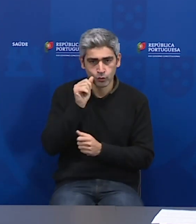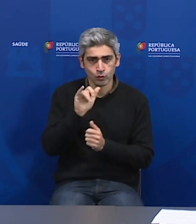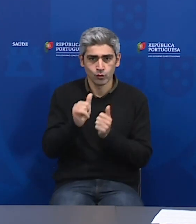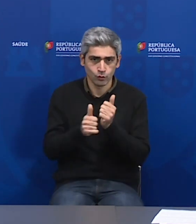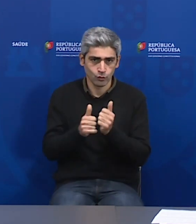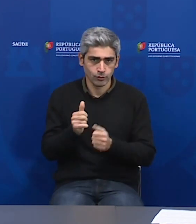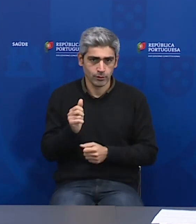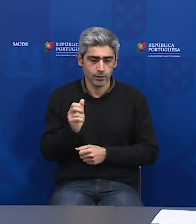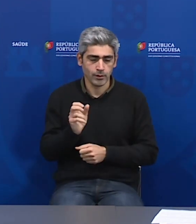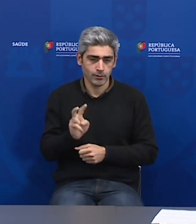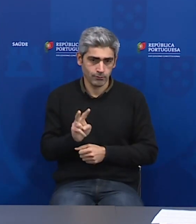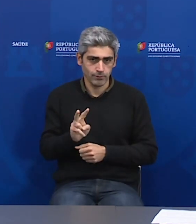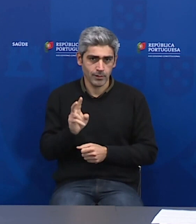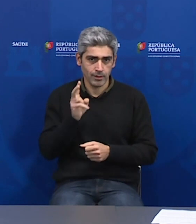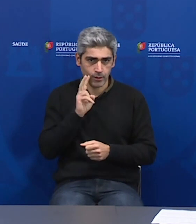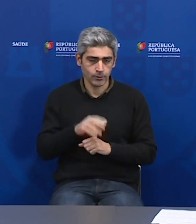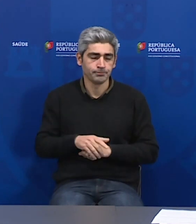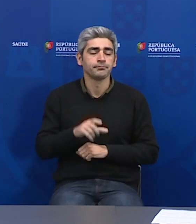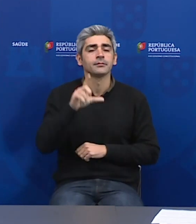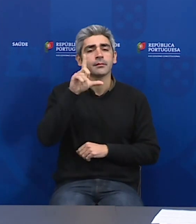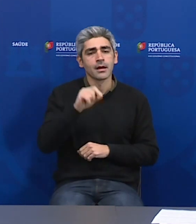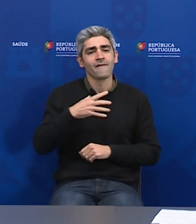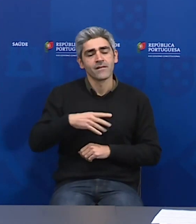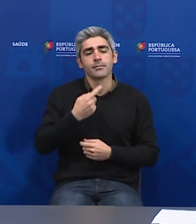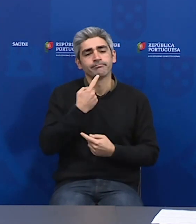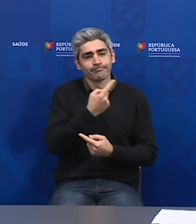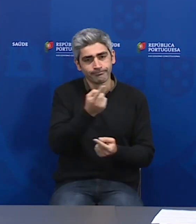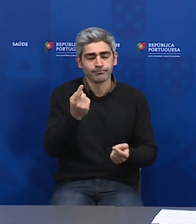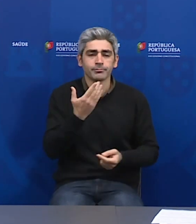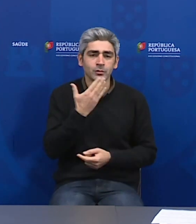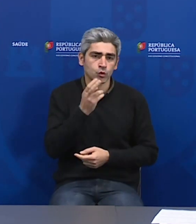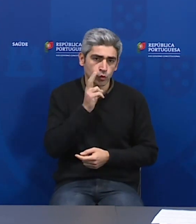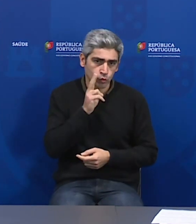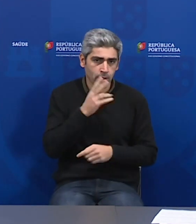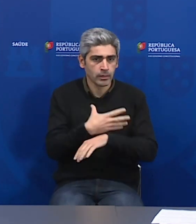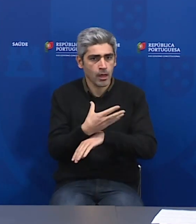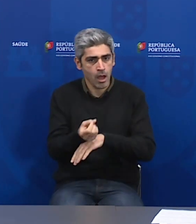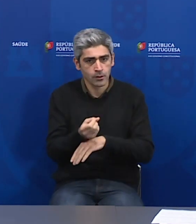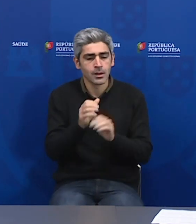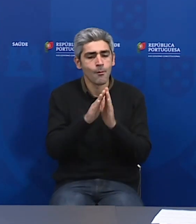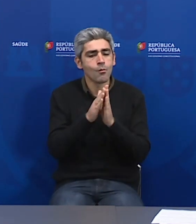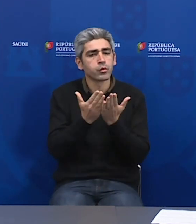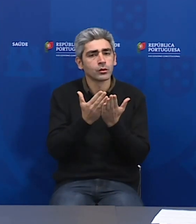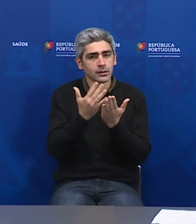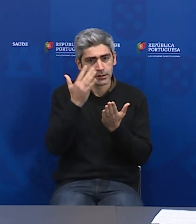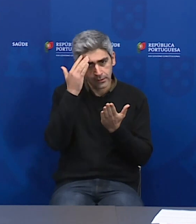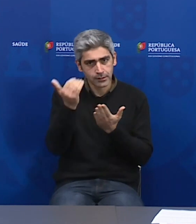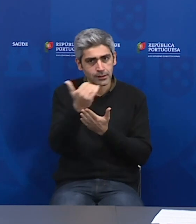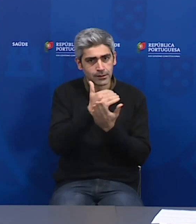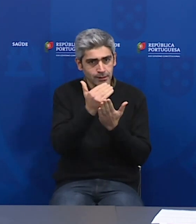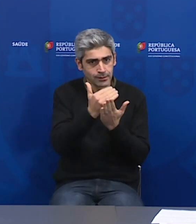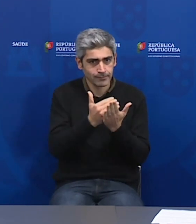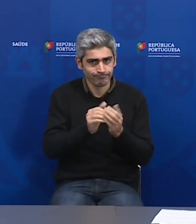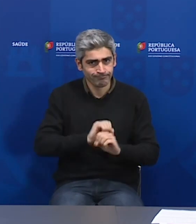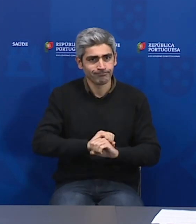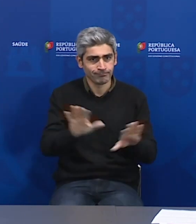Pedimos também desculpa pelo atraso da divulgação do boletim, que poderei dizer